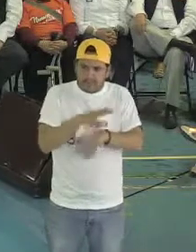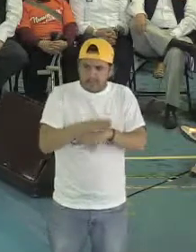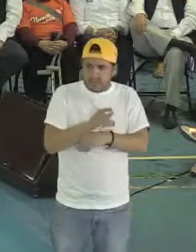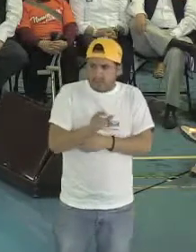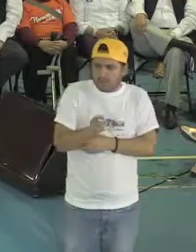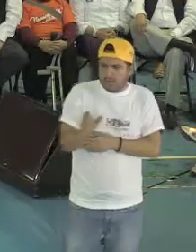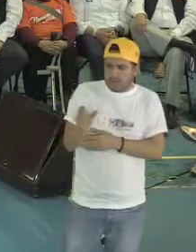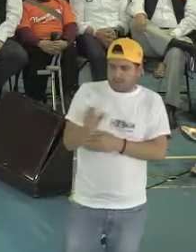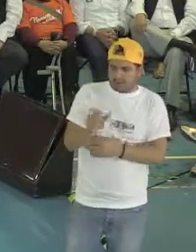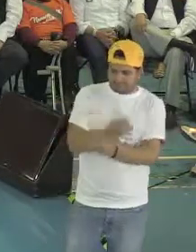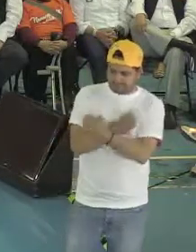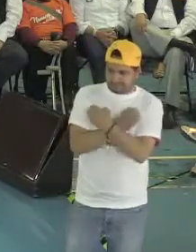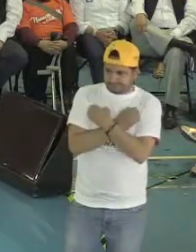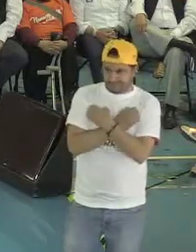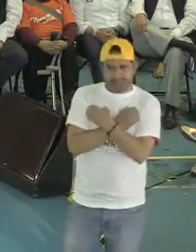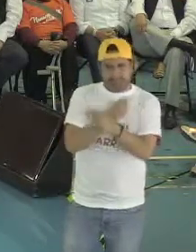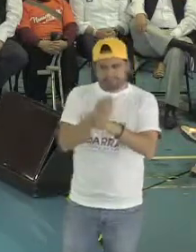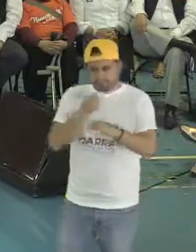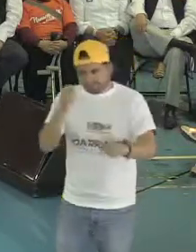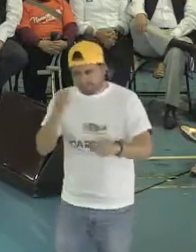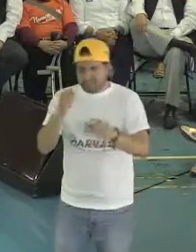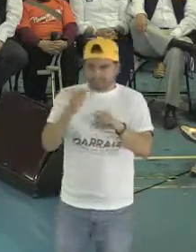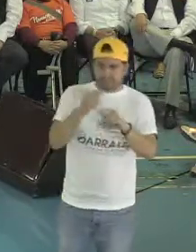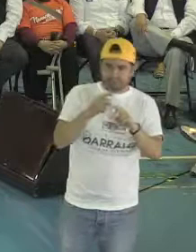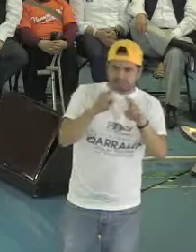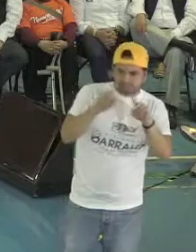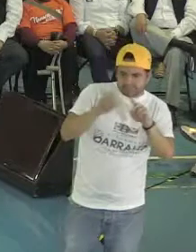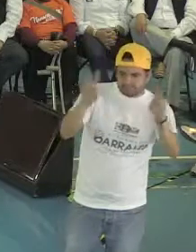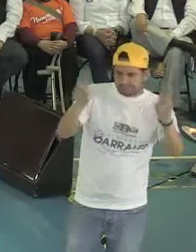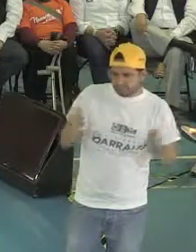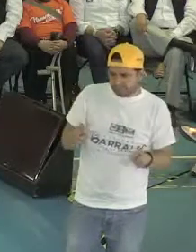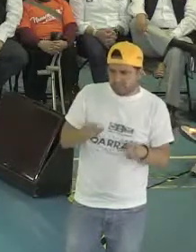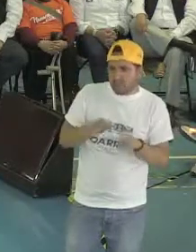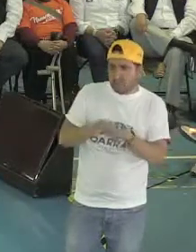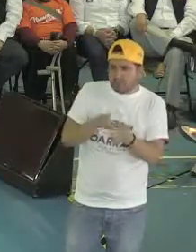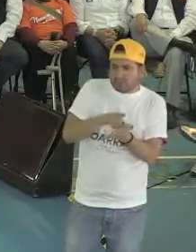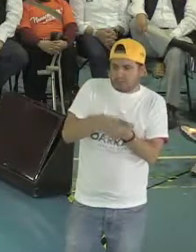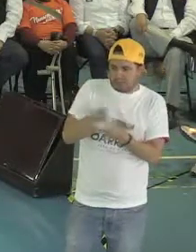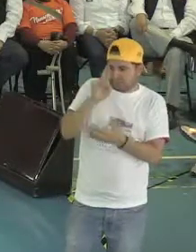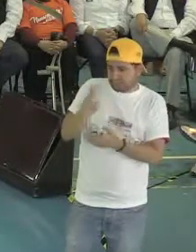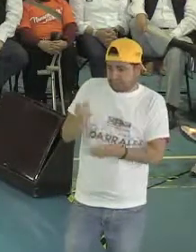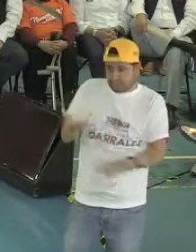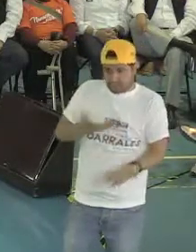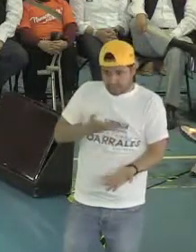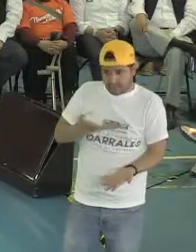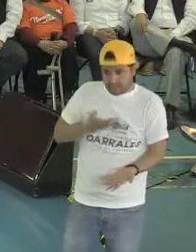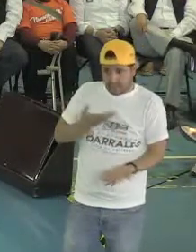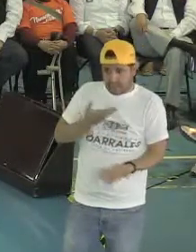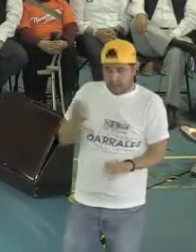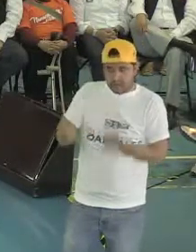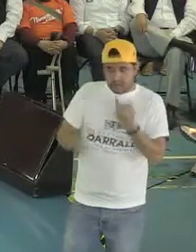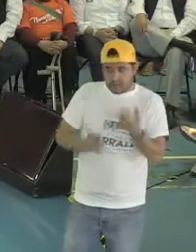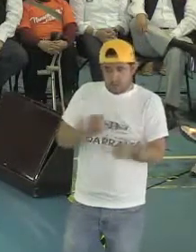educación, de transporte, ¿en qué se traduce que yo tenga derechos? Y algo que es muy importante. ¿Cómo los